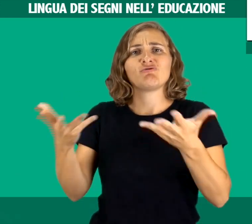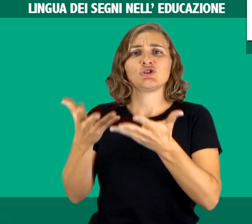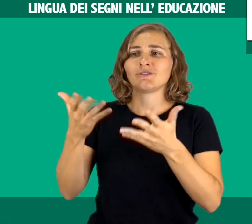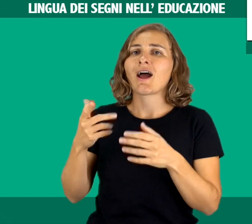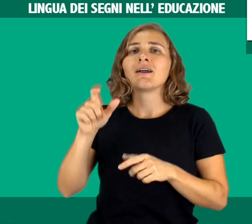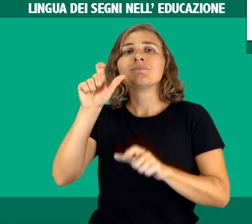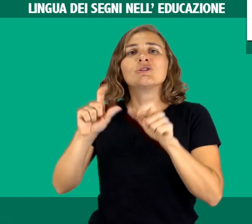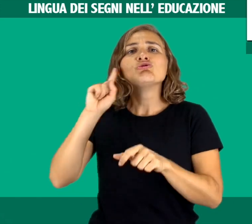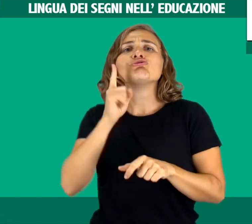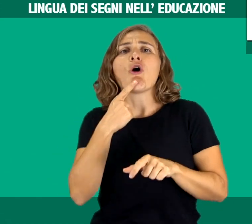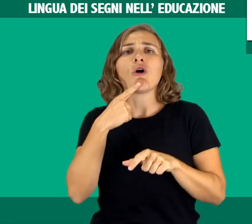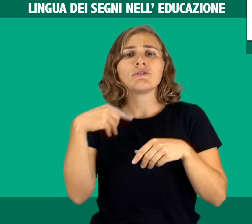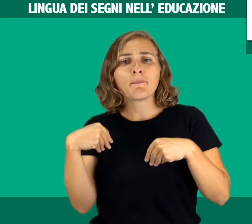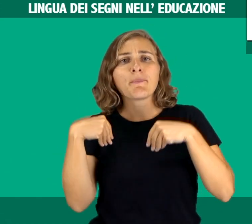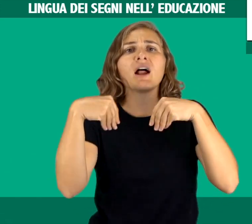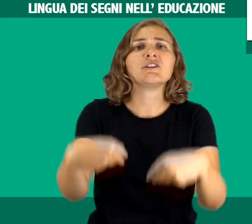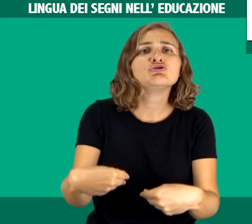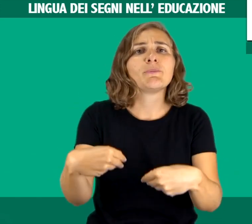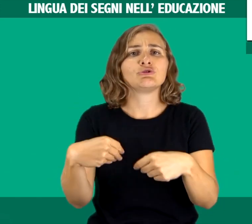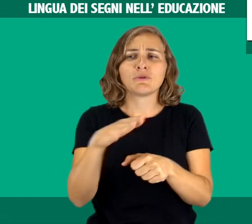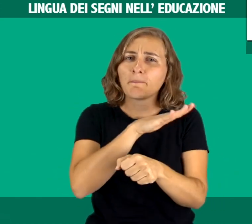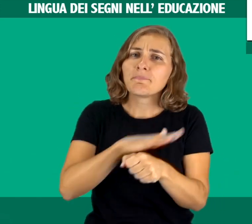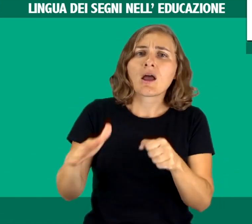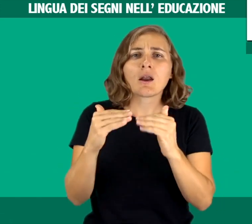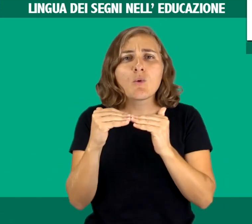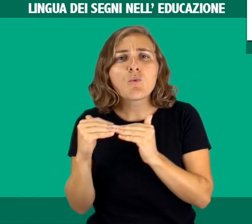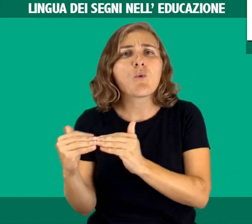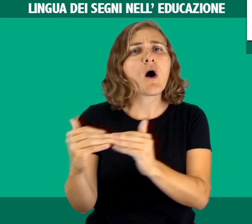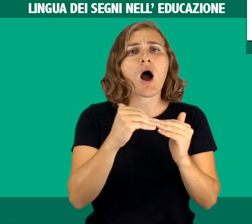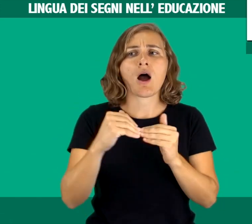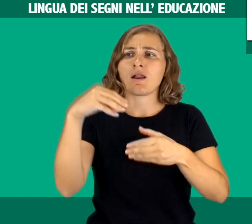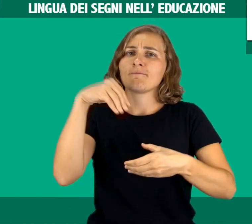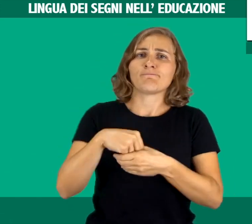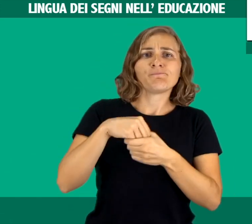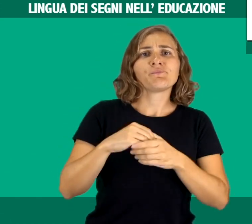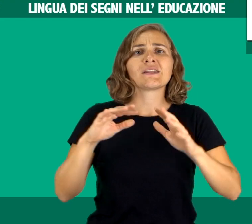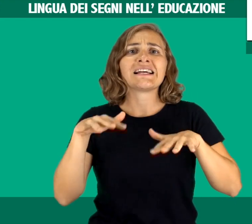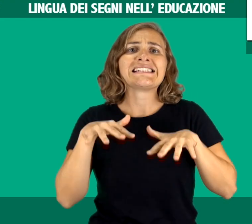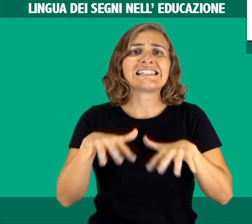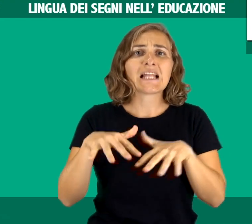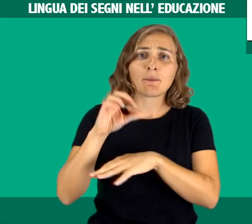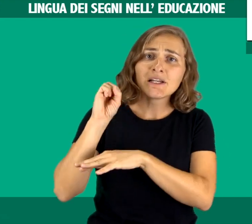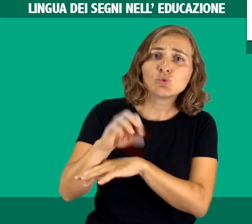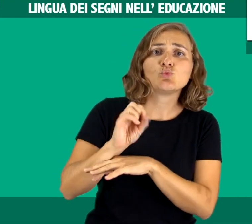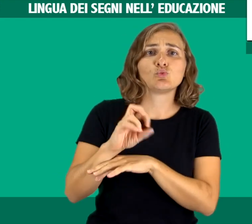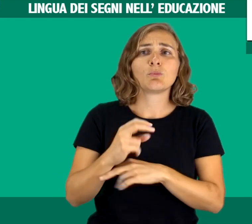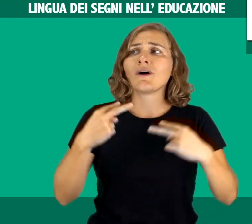comunità dei sordi, per facilitare la loro piena ed uguale partecipazione al sistema di istruzione e dalla vita